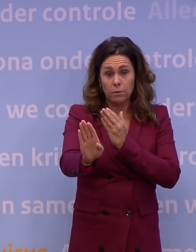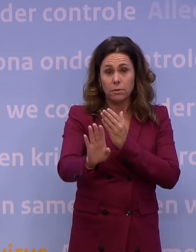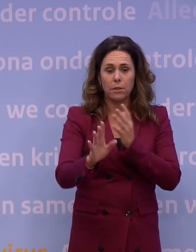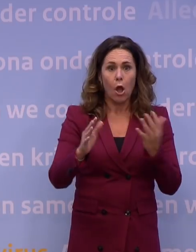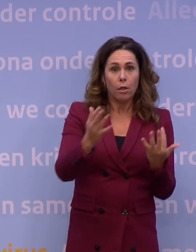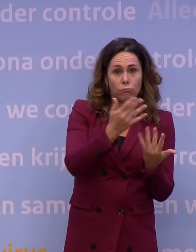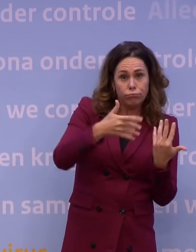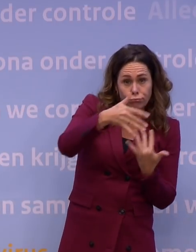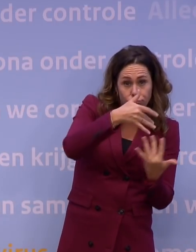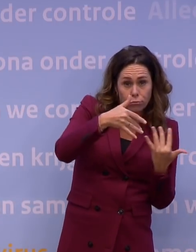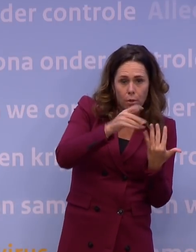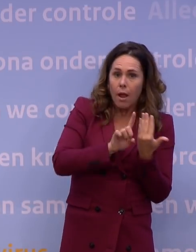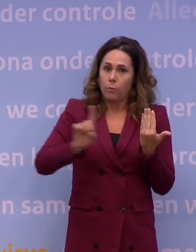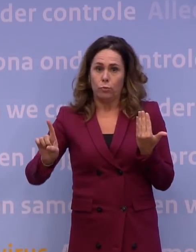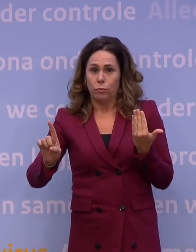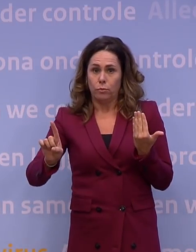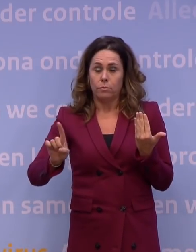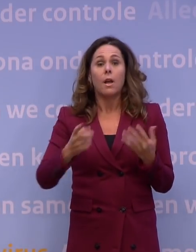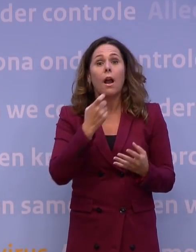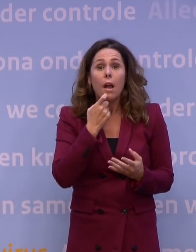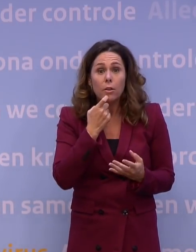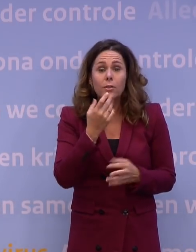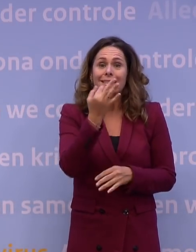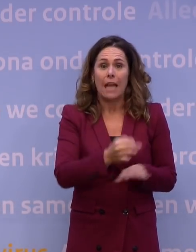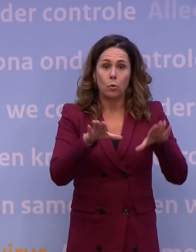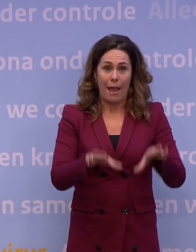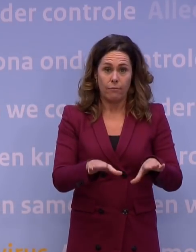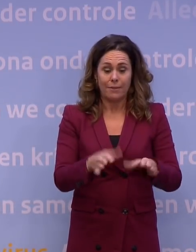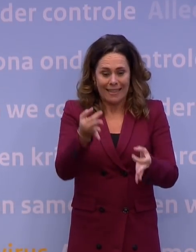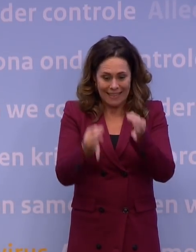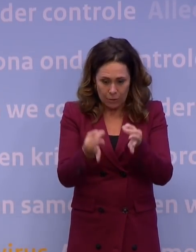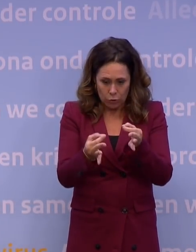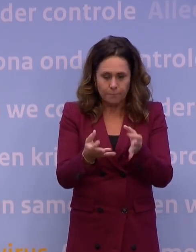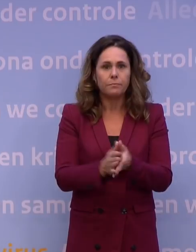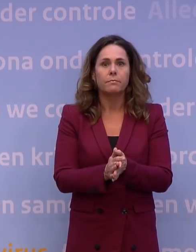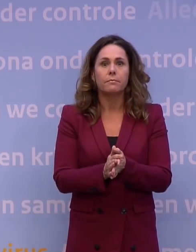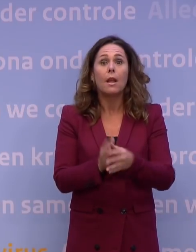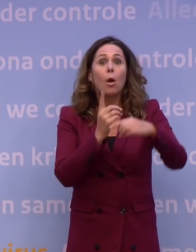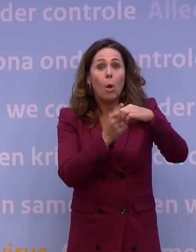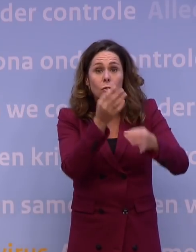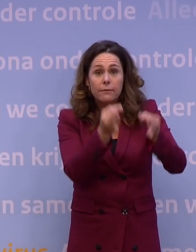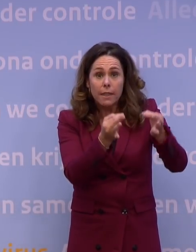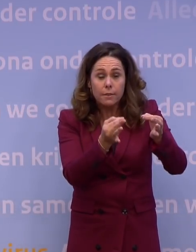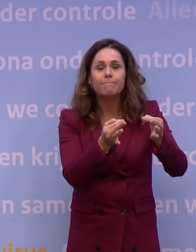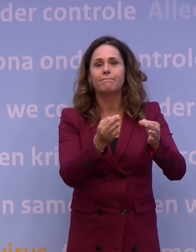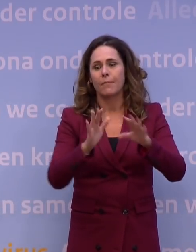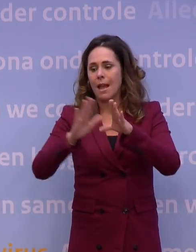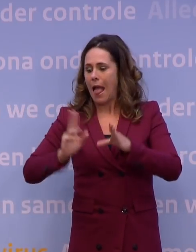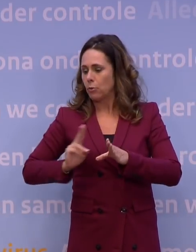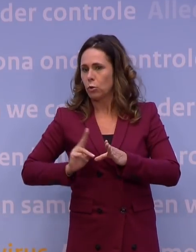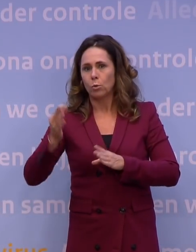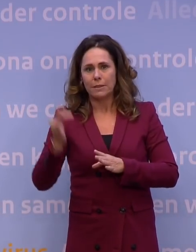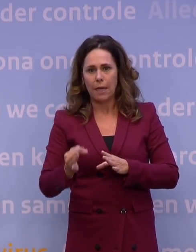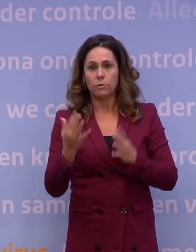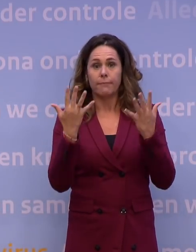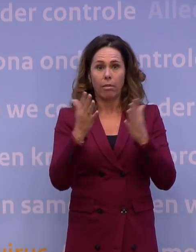Blijf thuis bij klachten en laat je testen. Test je positief, dan blijven ook de huisgenoten thuis. Was je handenstuk,